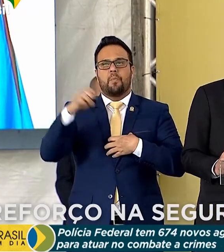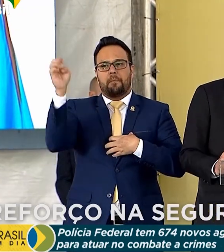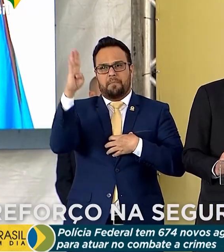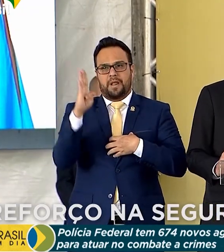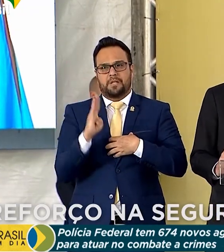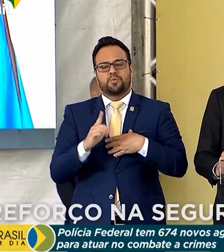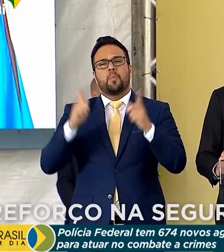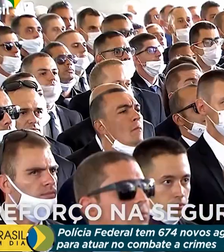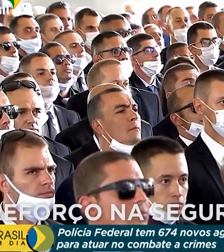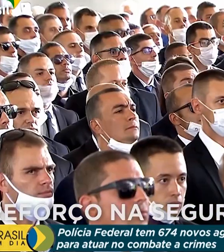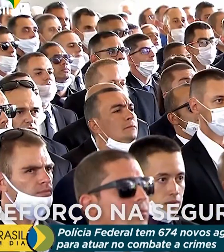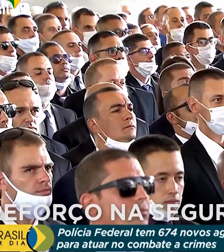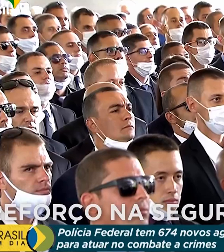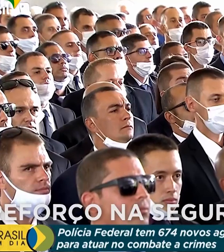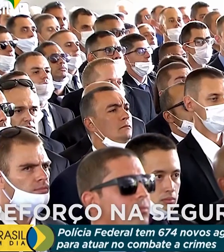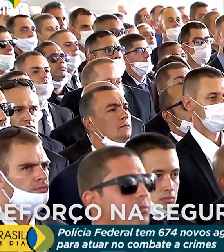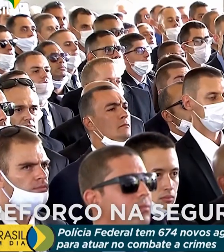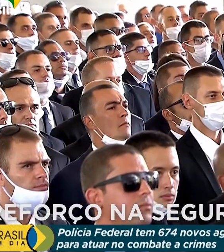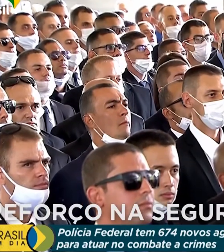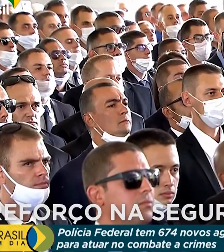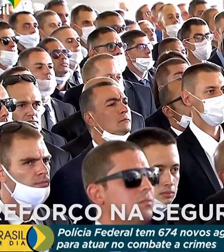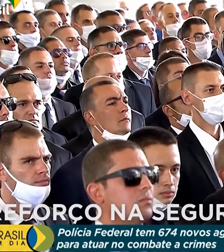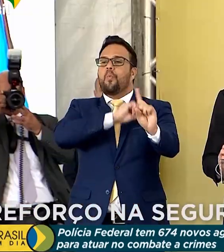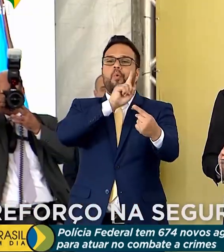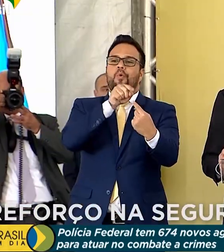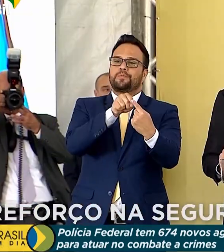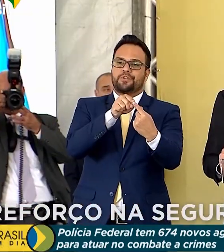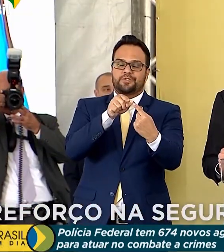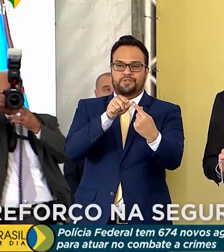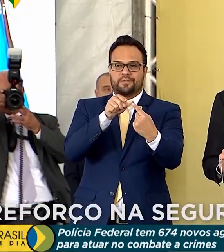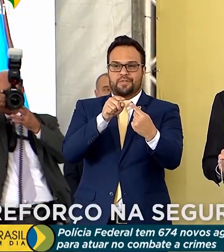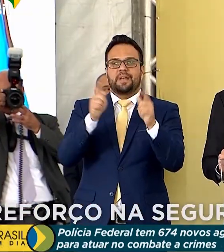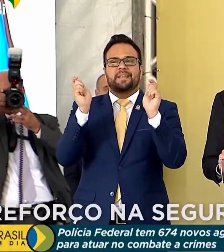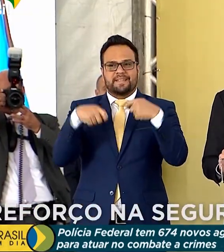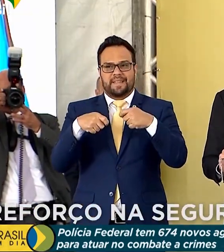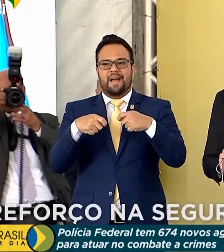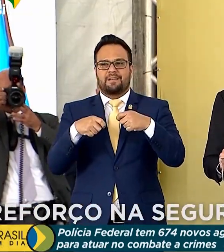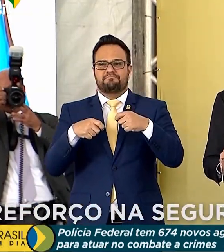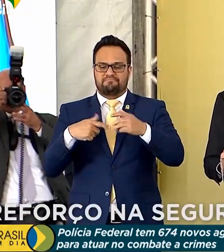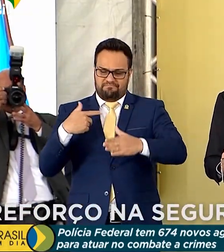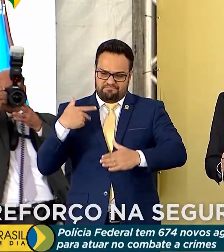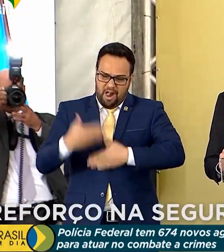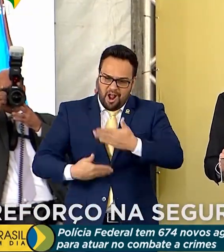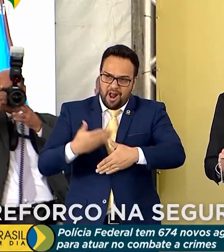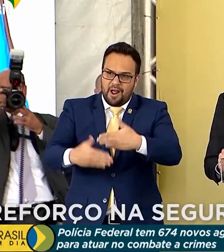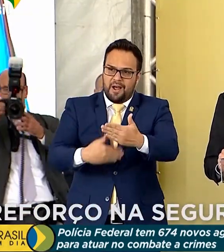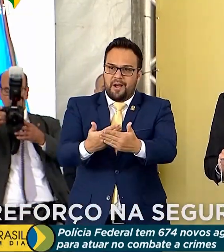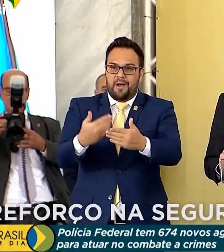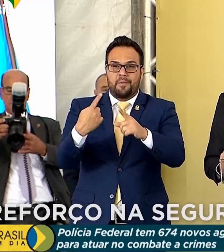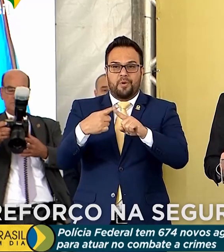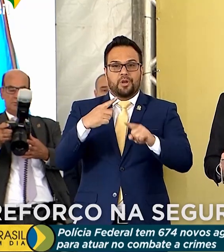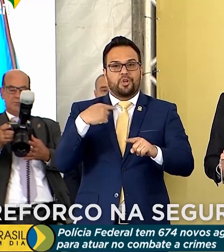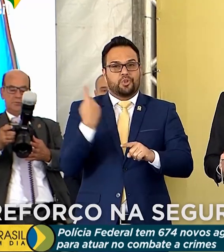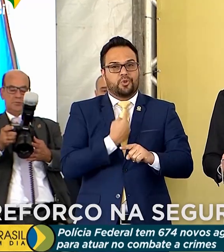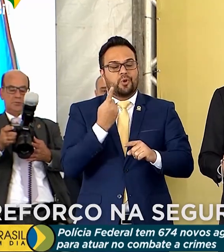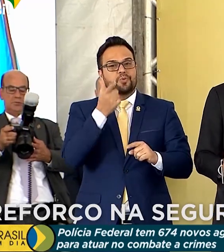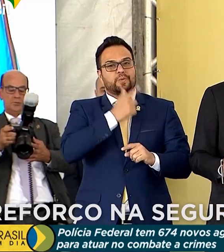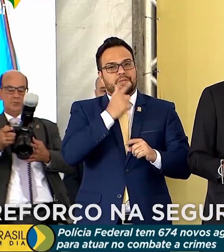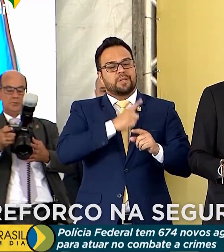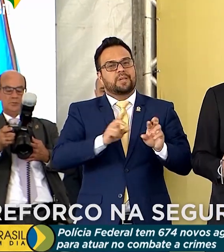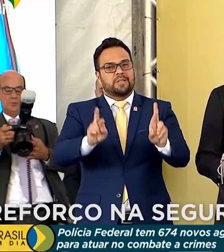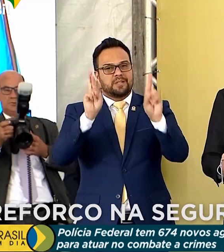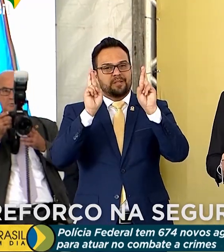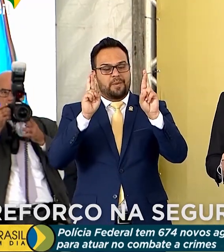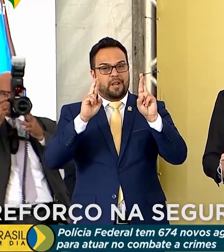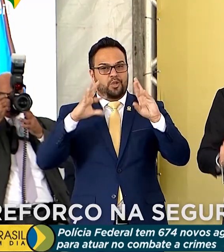pode dar certo. É o objetivo a ser perseguido. Porque isso dá esperança a todos nós